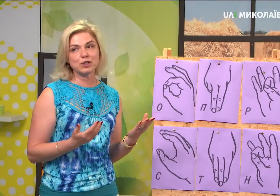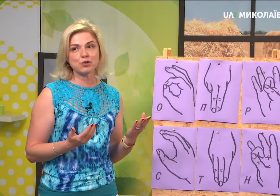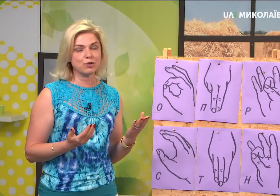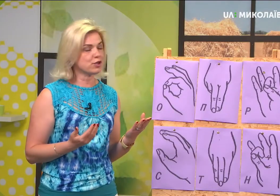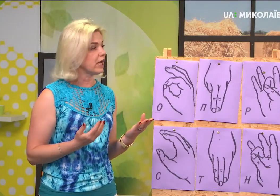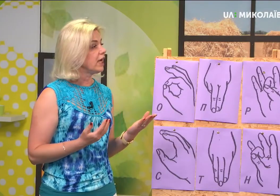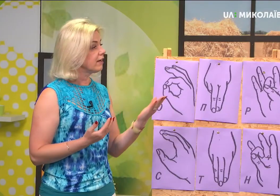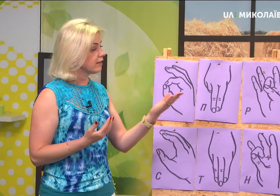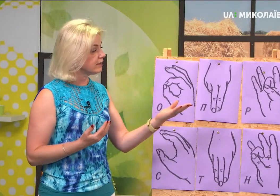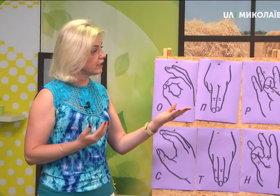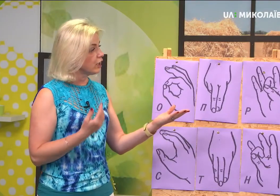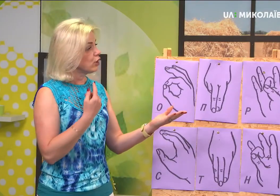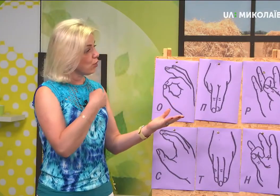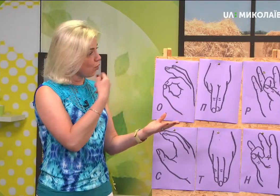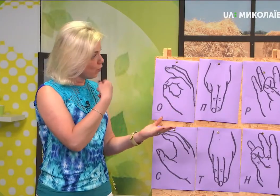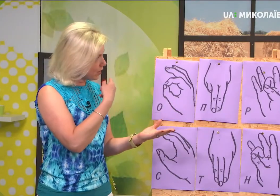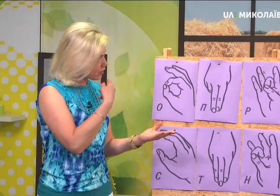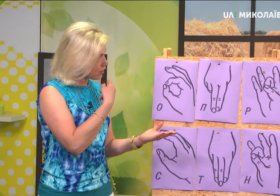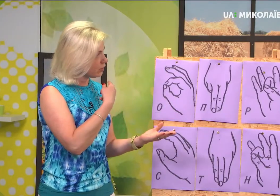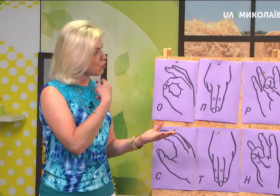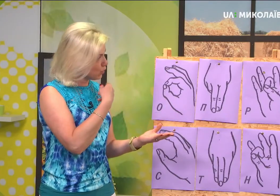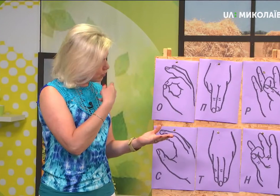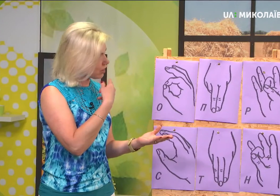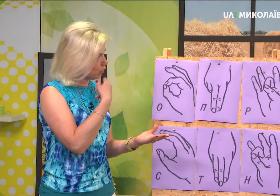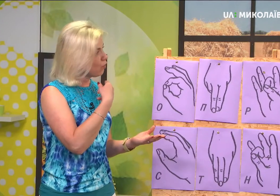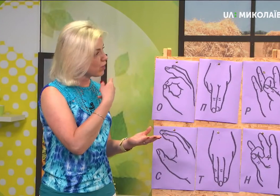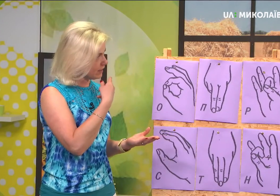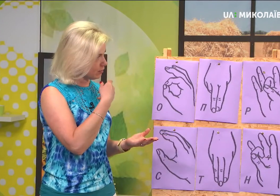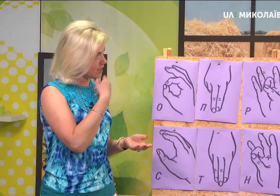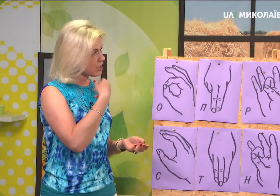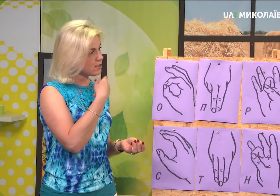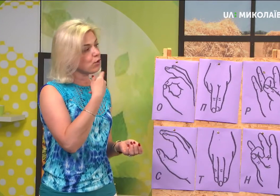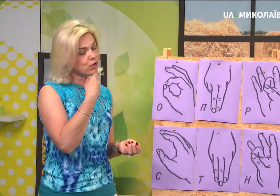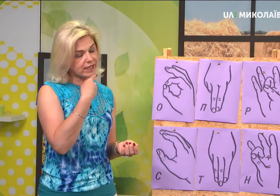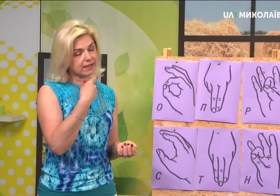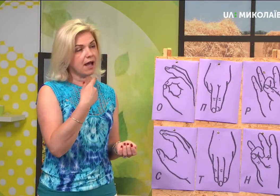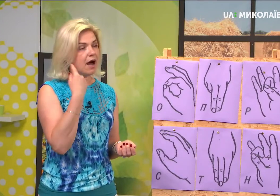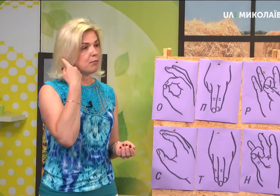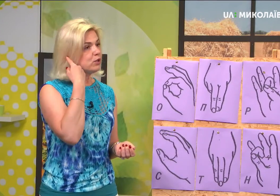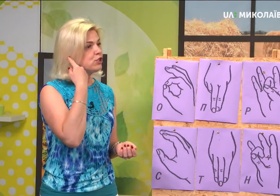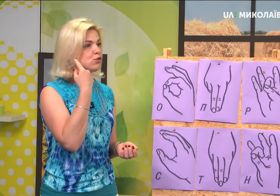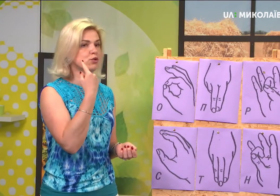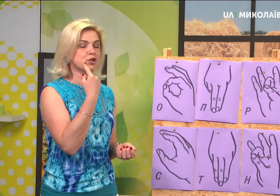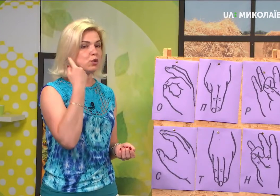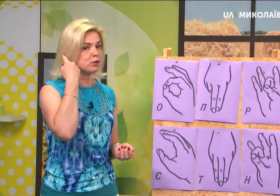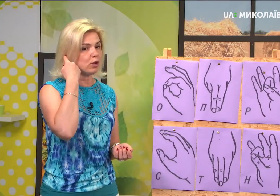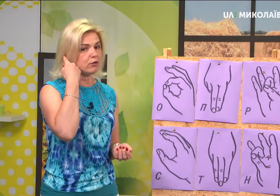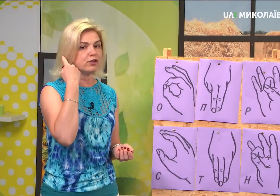нечуючі. Ти говориш чуюча, ну, говорити, оце жест говорити. Або нечуюча, тобто від